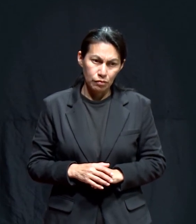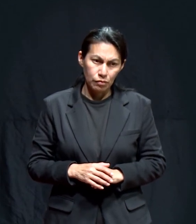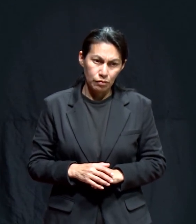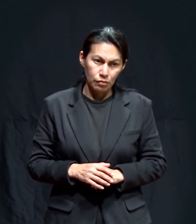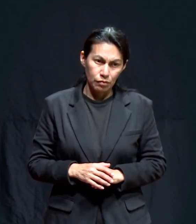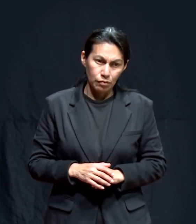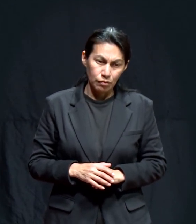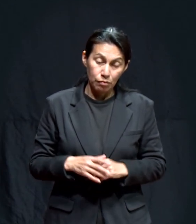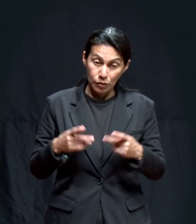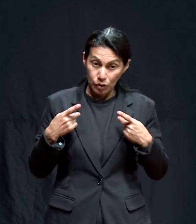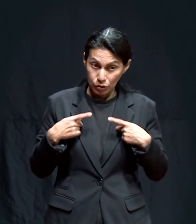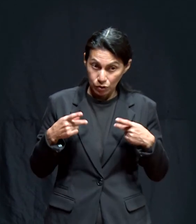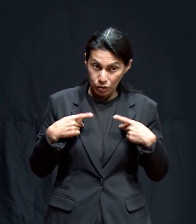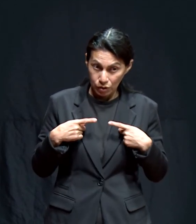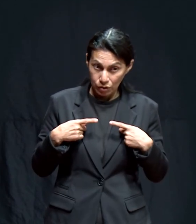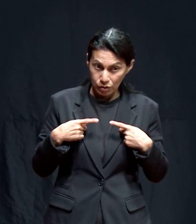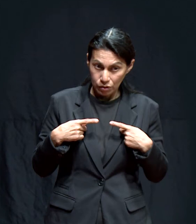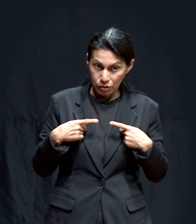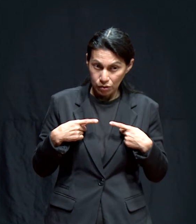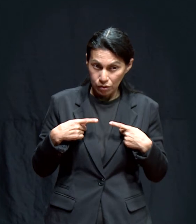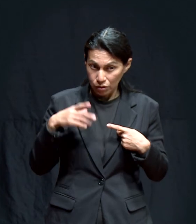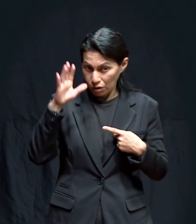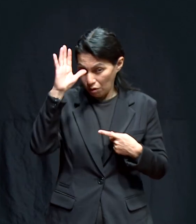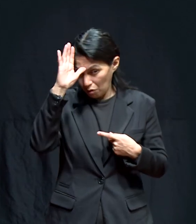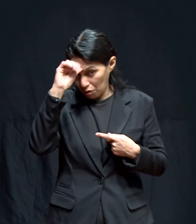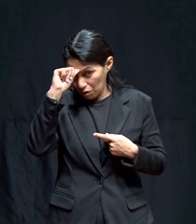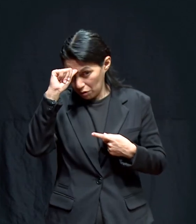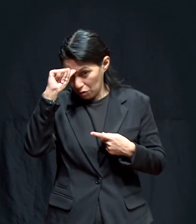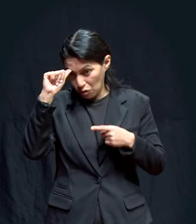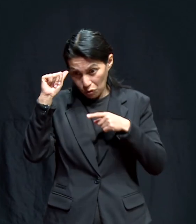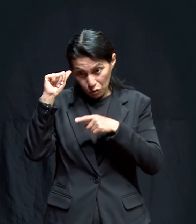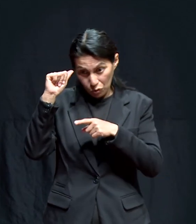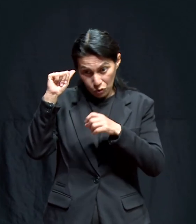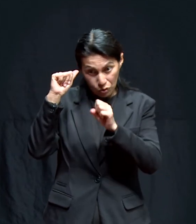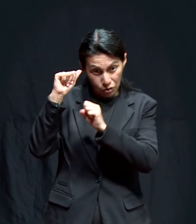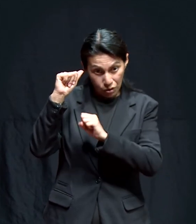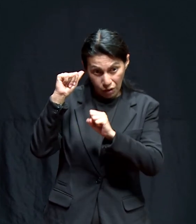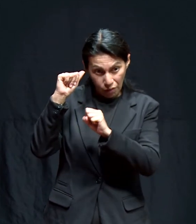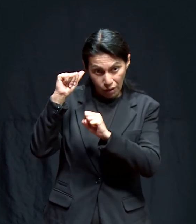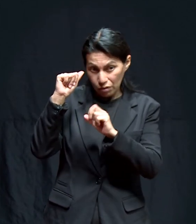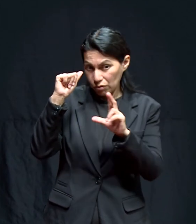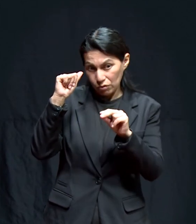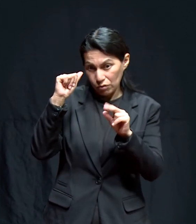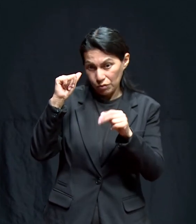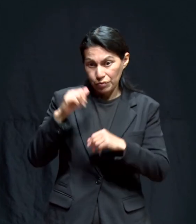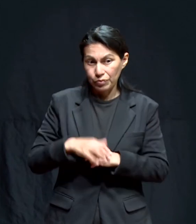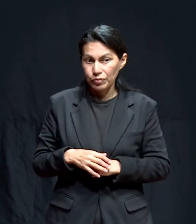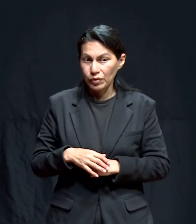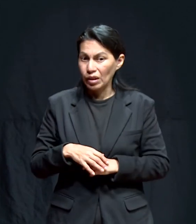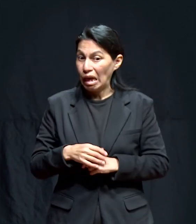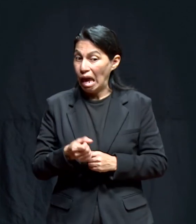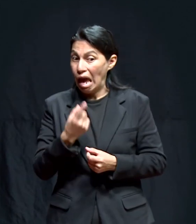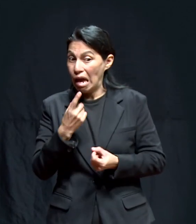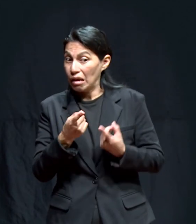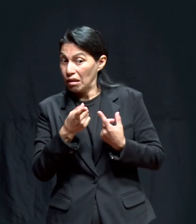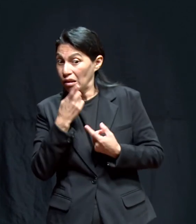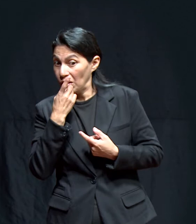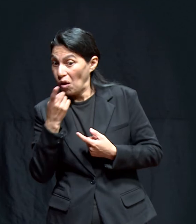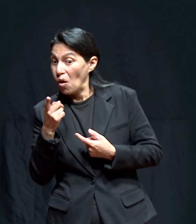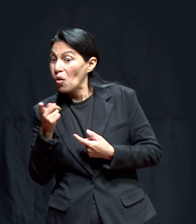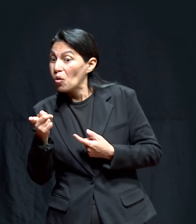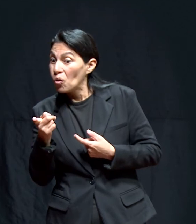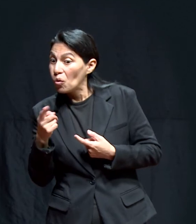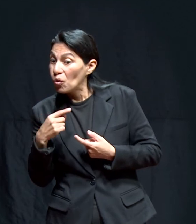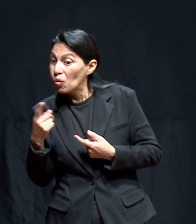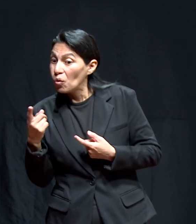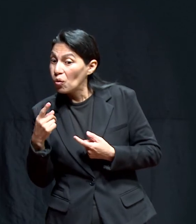Pues porque muchos no están de acuerdo. Y cierta personita andaba diciendo que tú traes algo con el gerente, y dice que por eso te